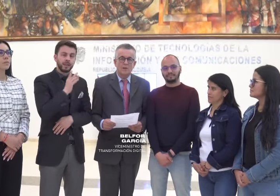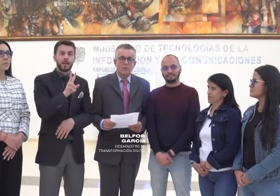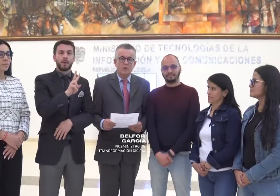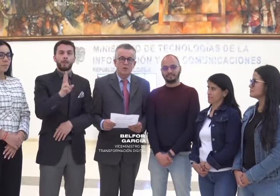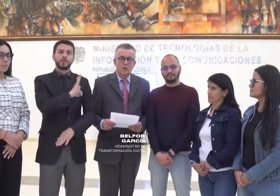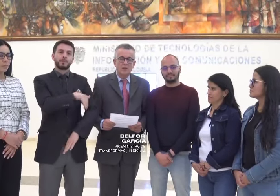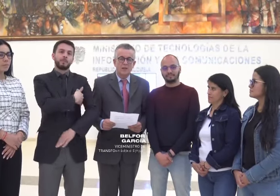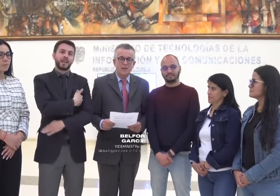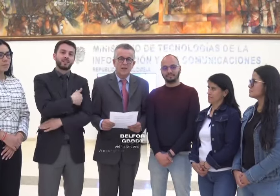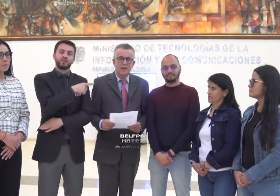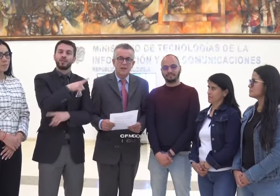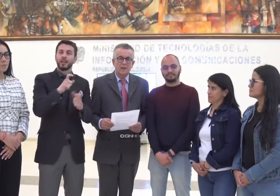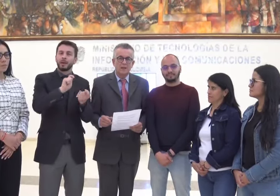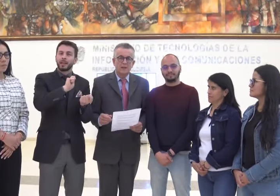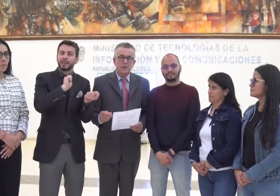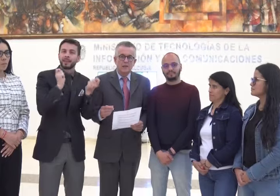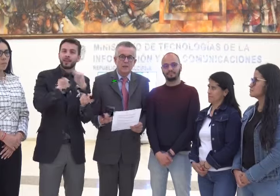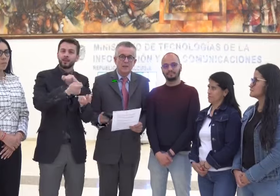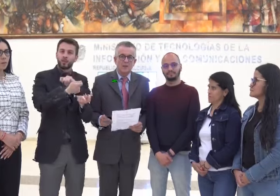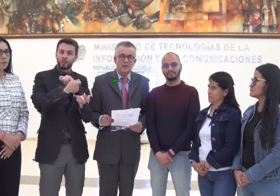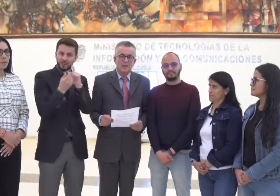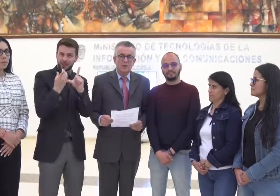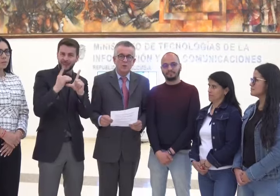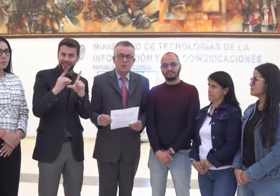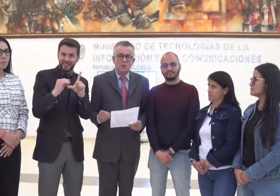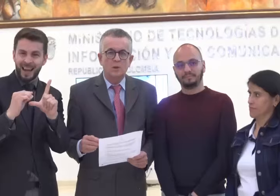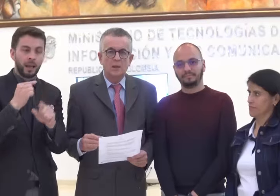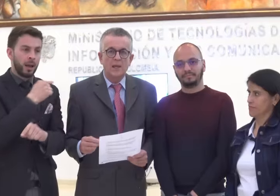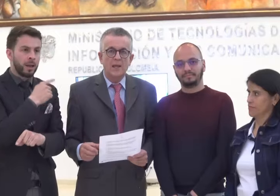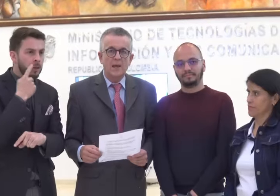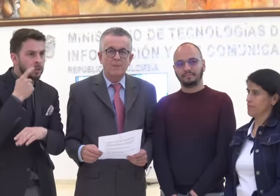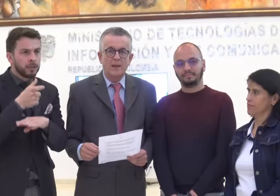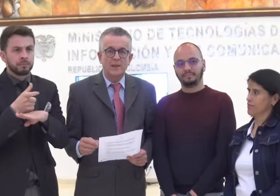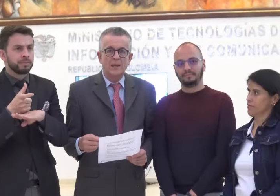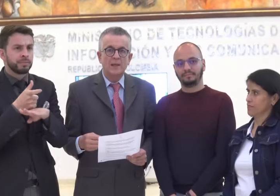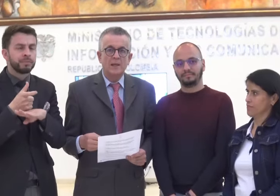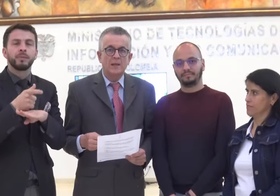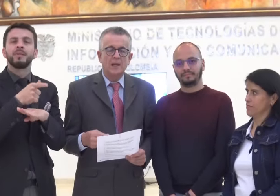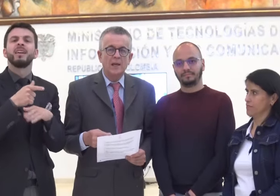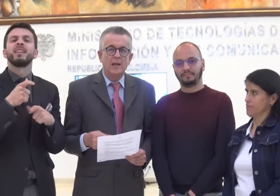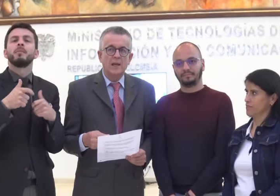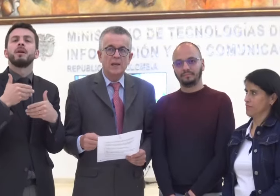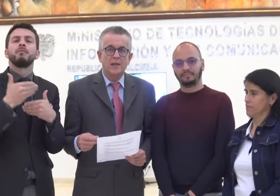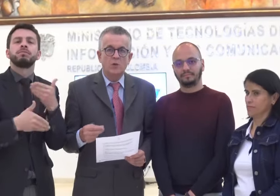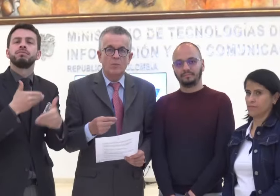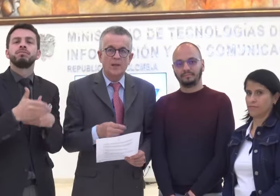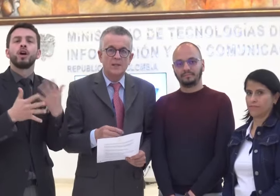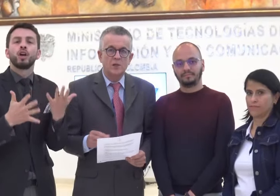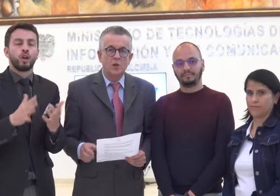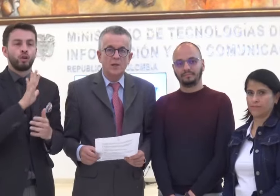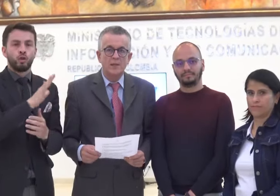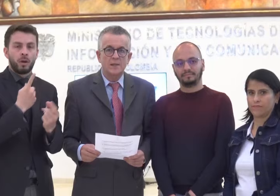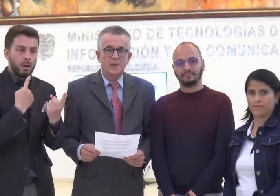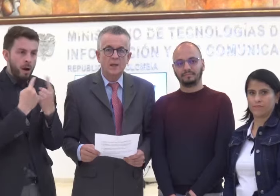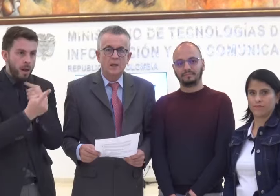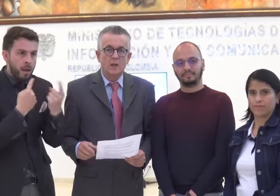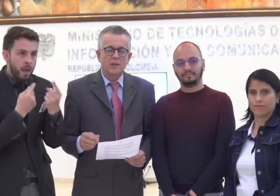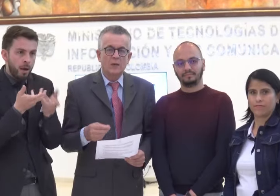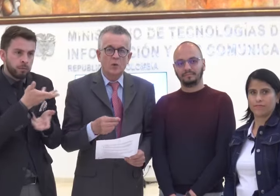de Transformación Digital, quien ha estado al tanto de la parte de las conversaciones, tanto